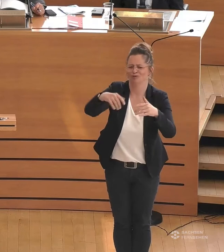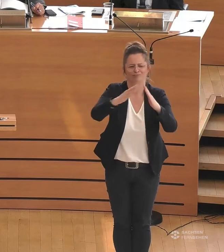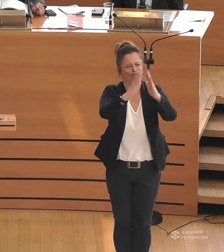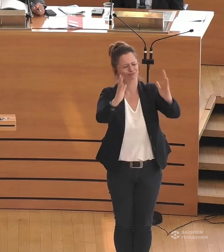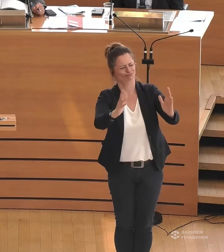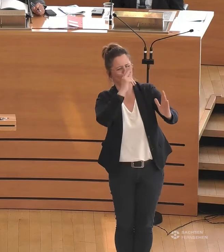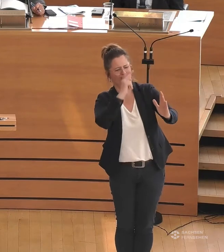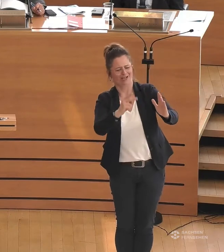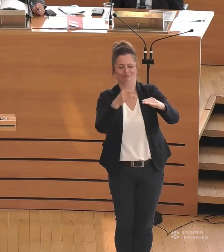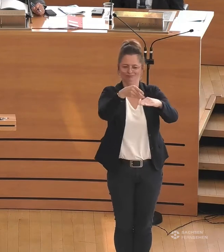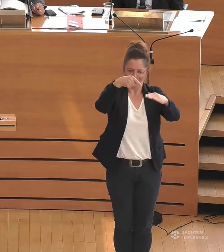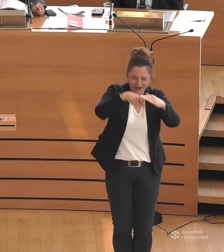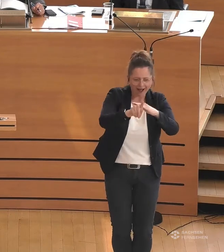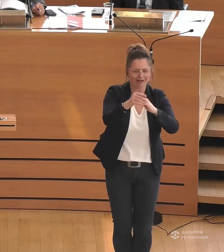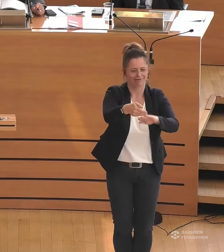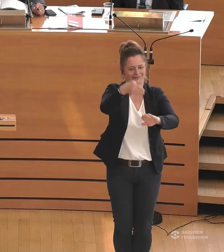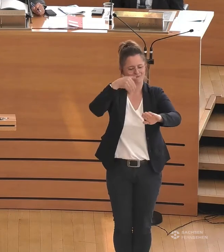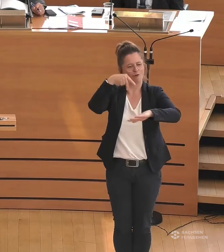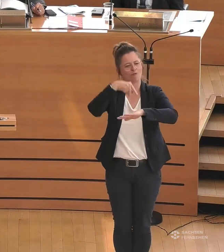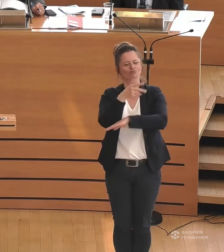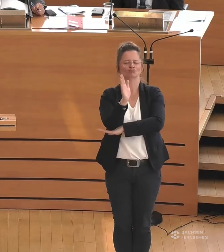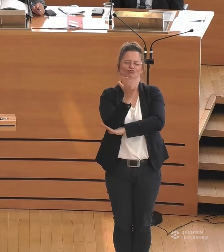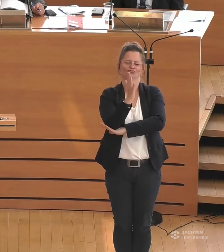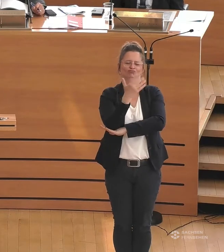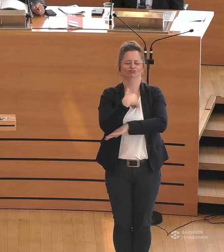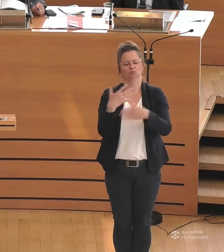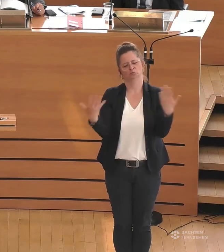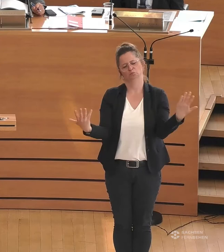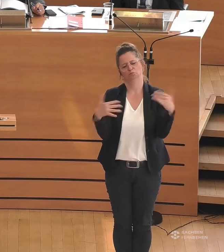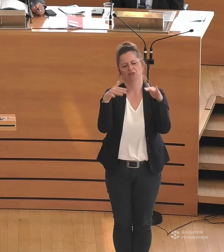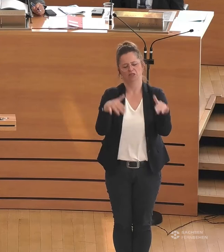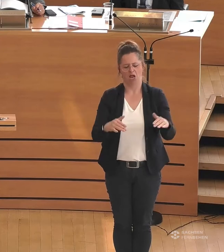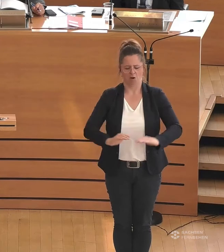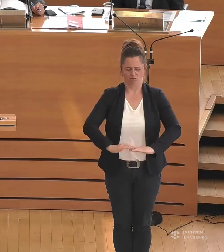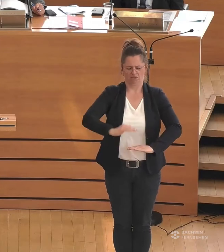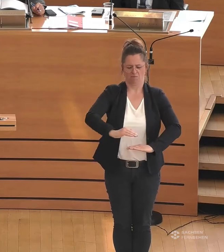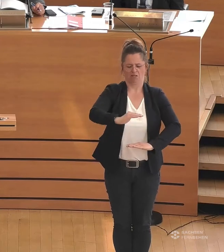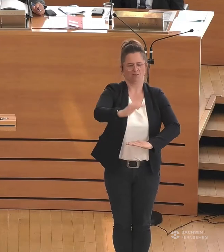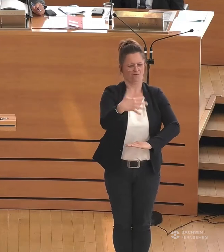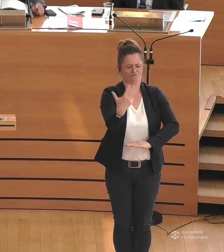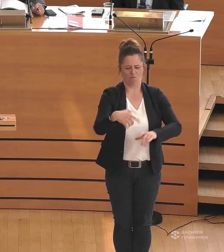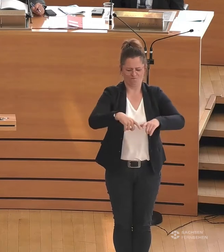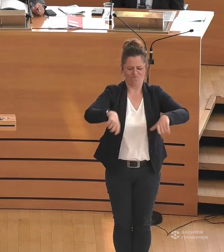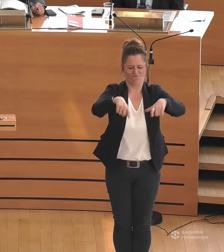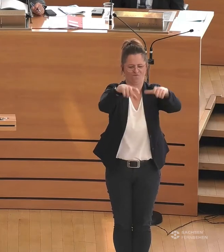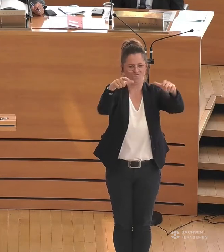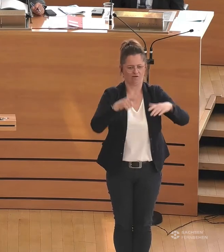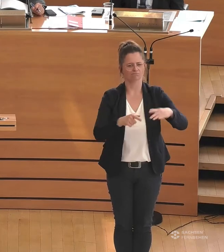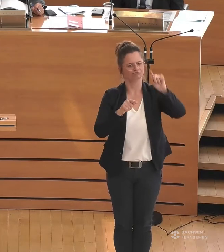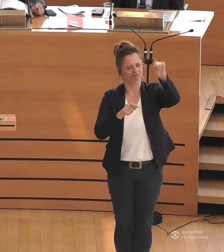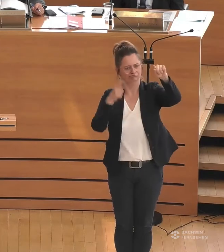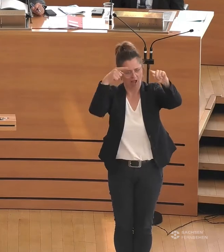stand ich vor dem Haupteingang und hatte vor mir ungefähr fünf relativ hohe Treppenstufen, die zum Haupteingang führten.